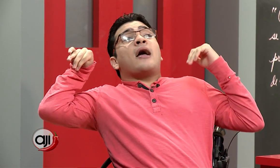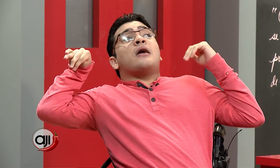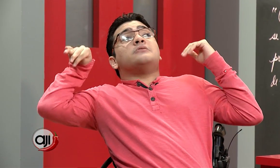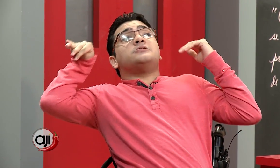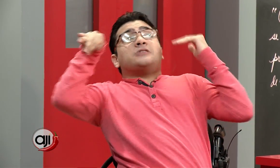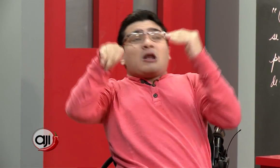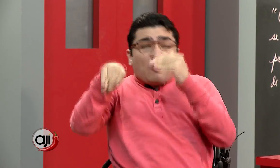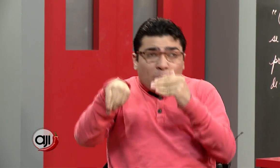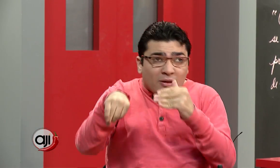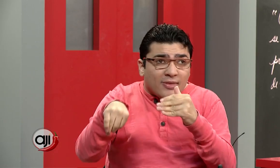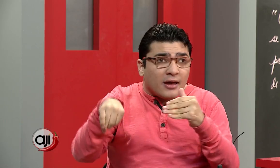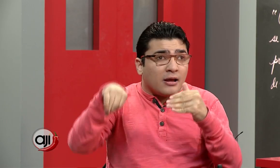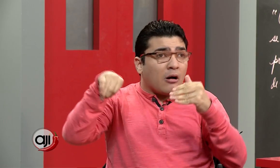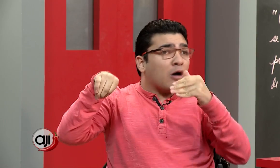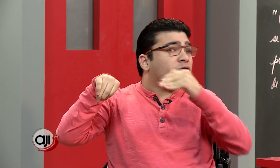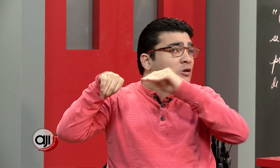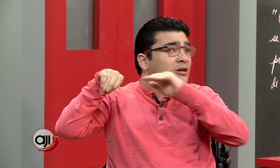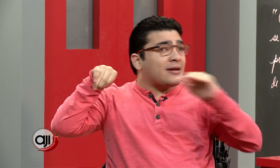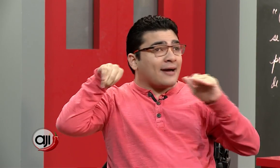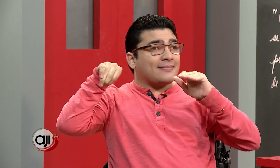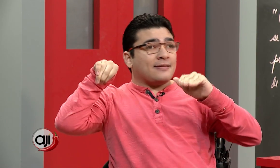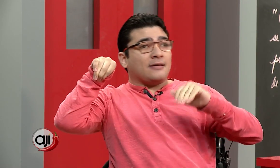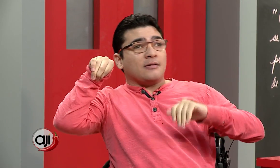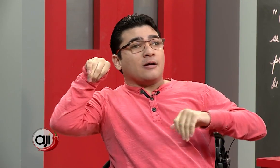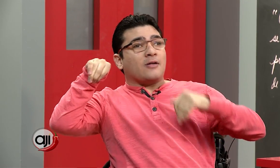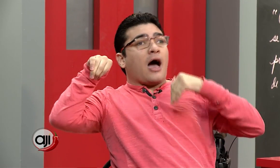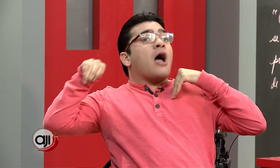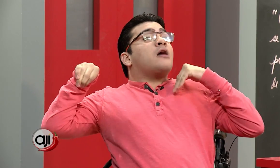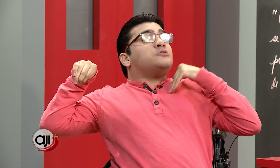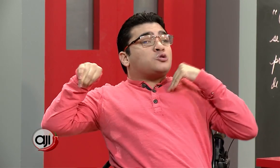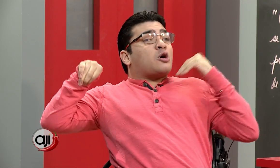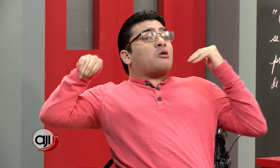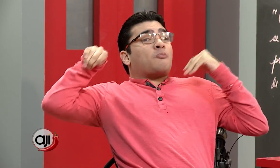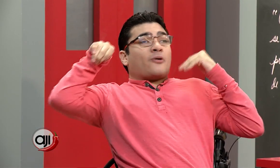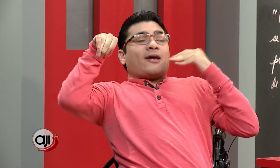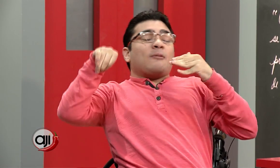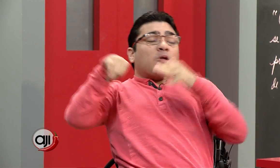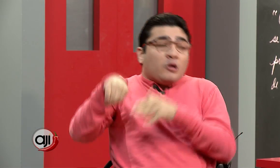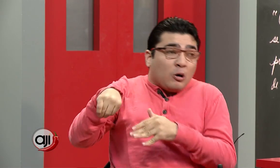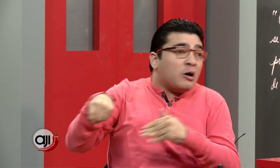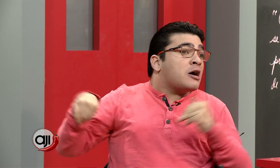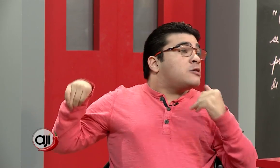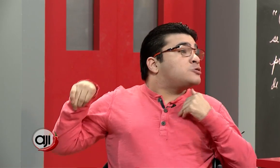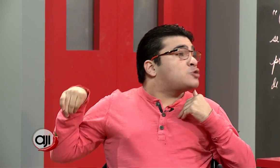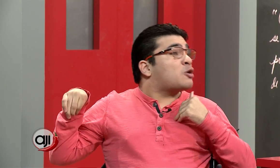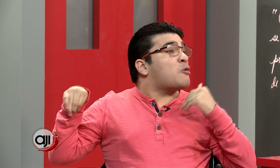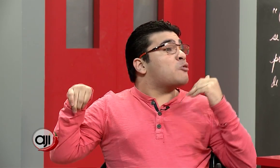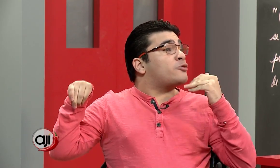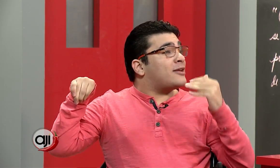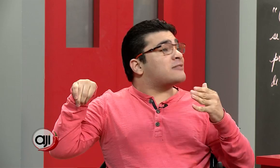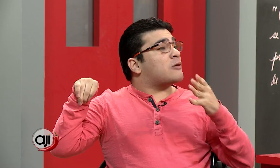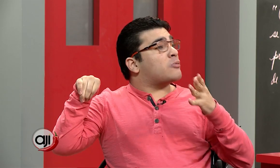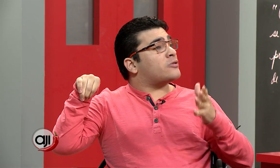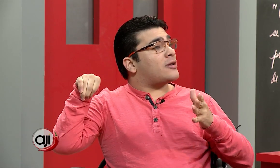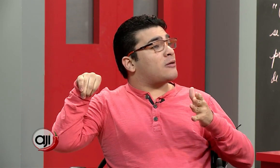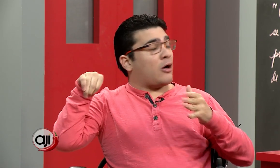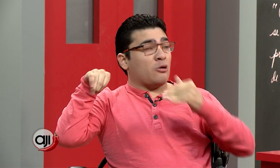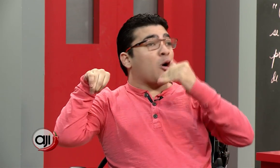ya los puentes elevados son inaccesibles. sea, yo, por ejemplo, yo, ¿cómo utilizo el puente elevado? No